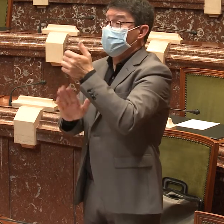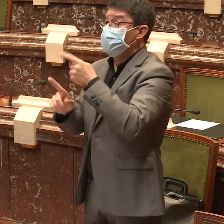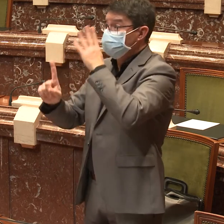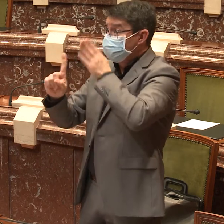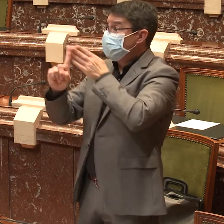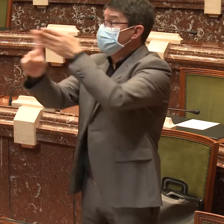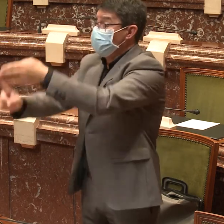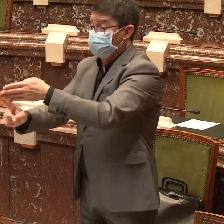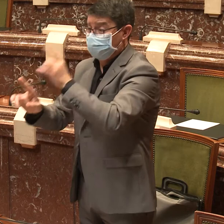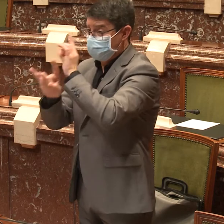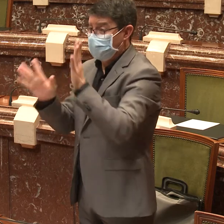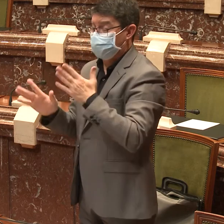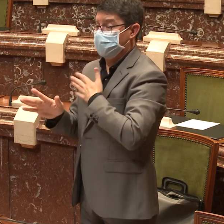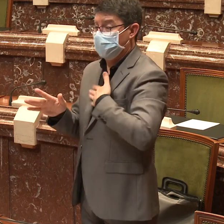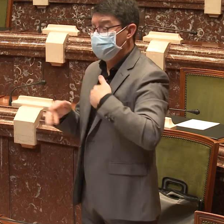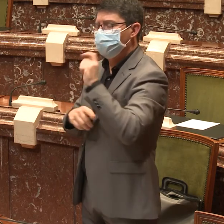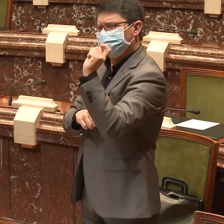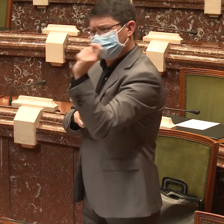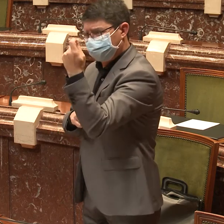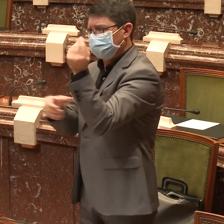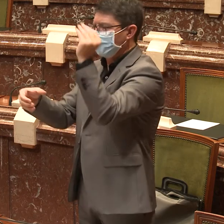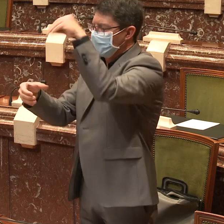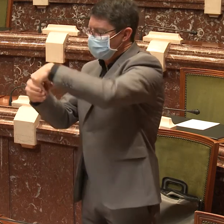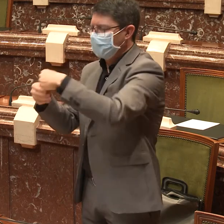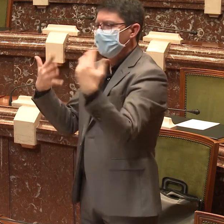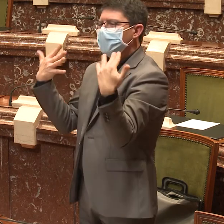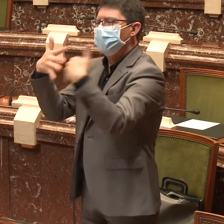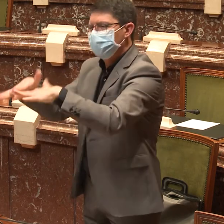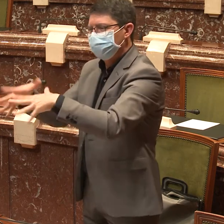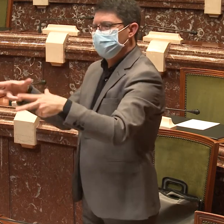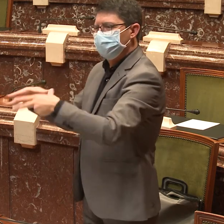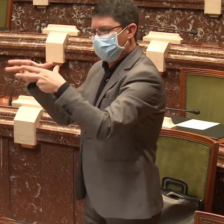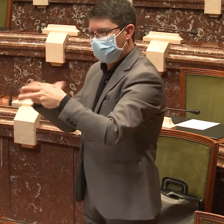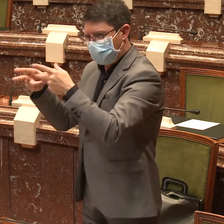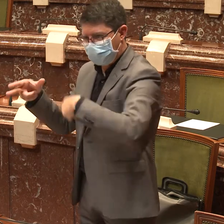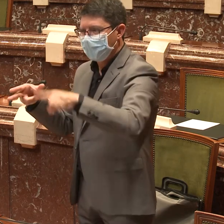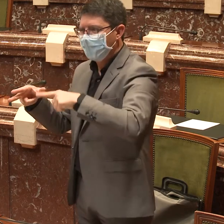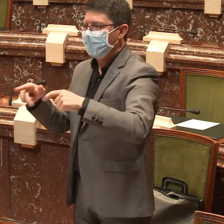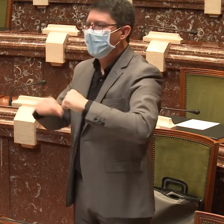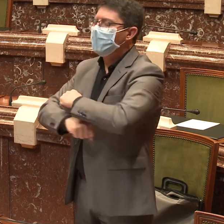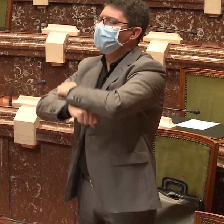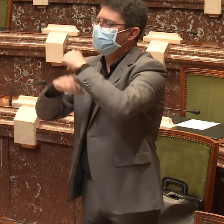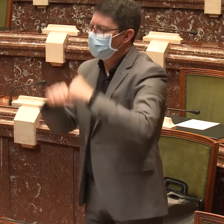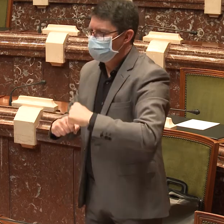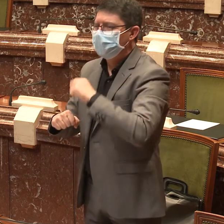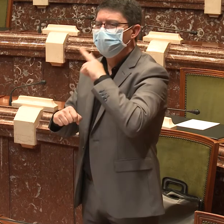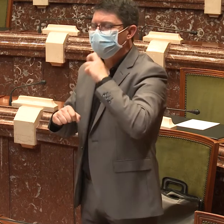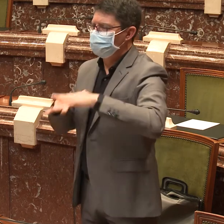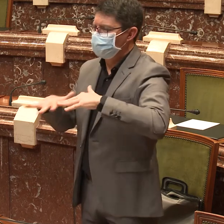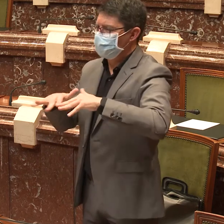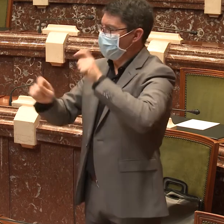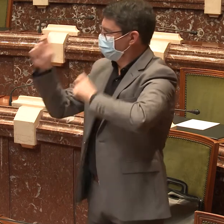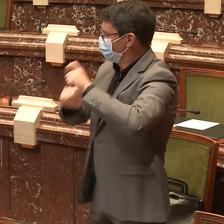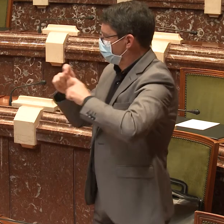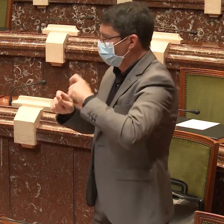Por eso, la FESORMU tiene como misión conseguir la plena inclusión en la sociedad de las personas